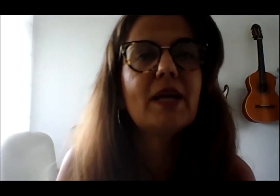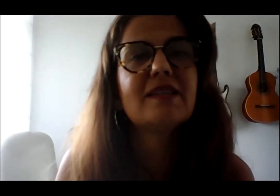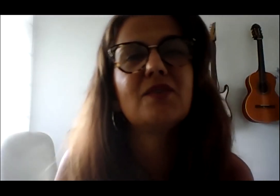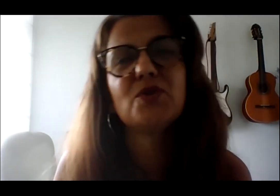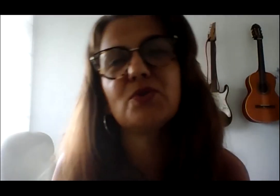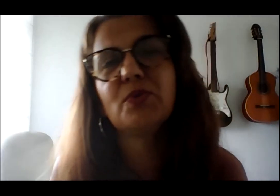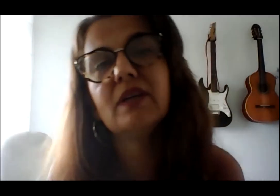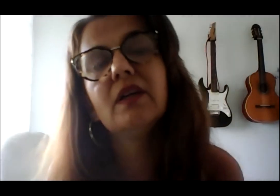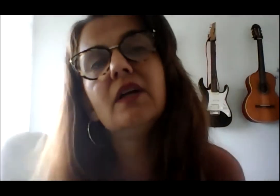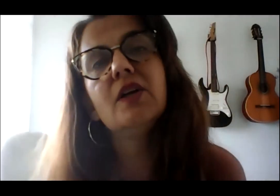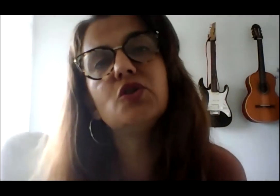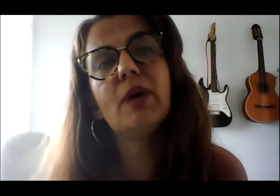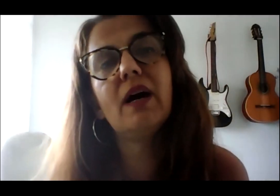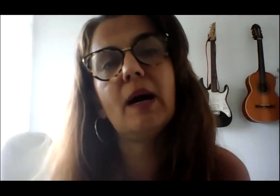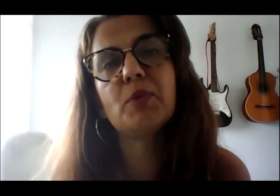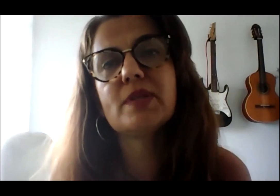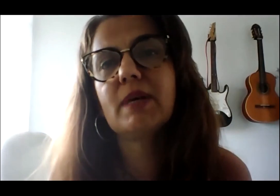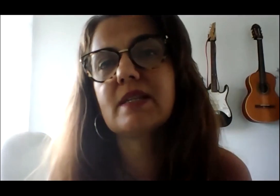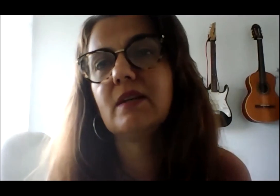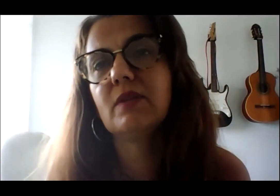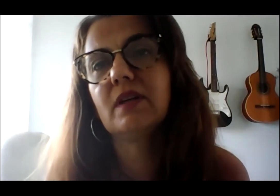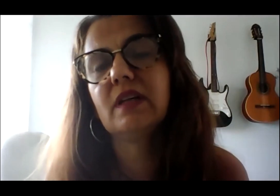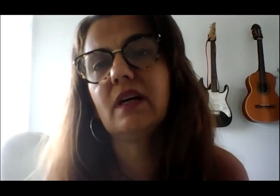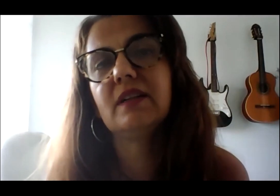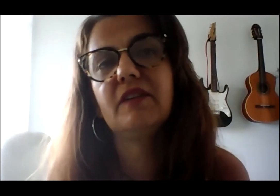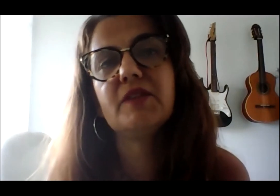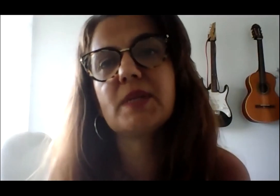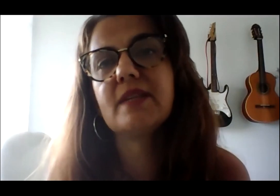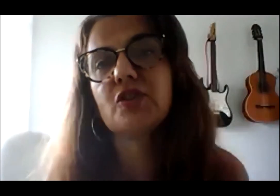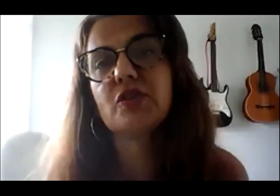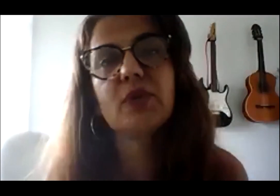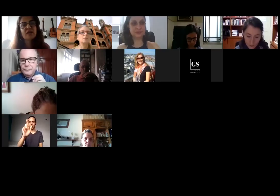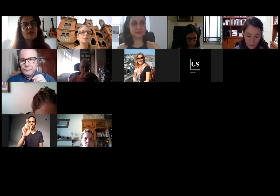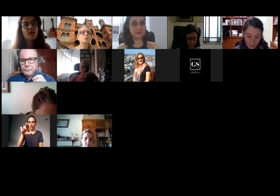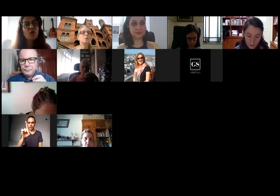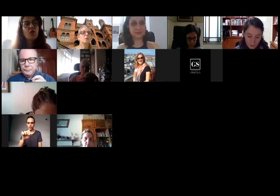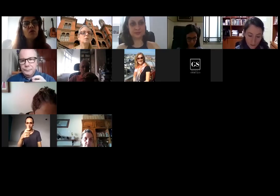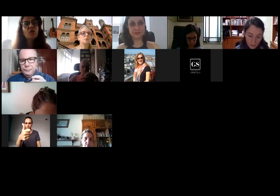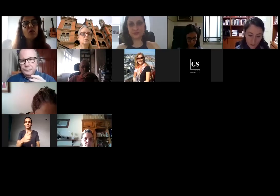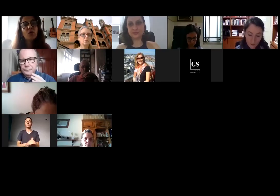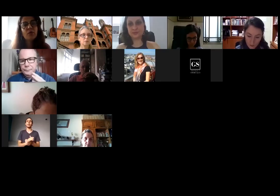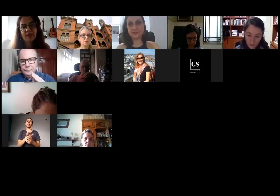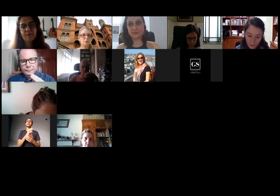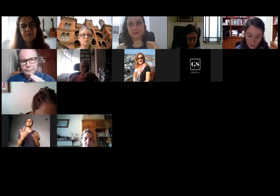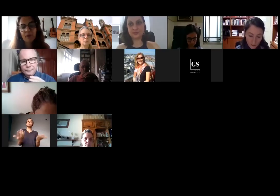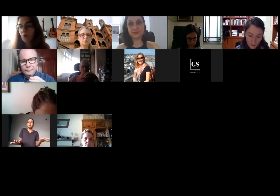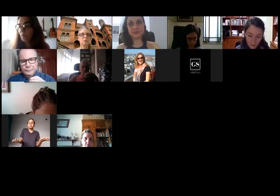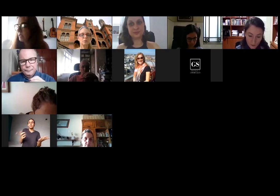já começa a se construir de uma aproximação da vice-presidência de educação com o comitê, tá bom?